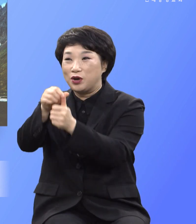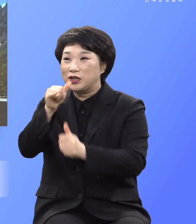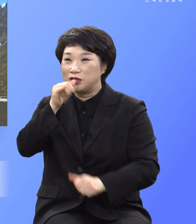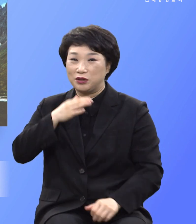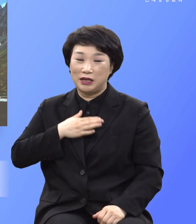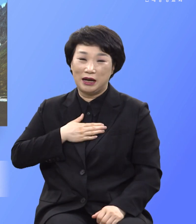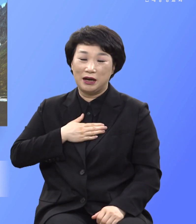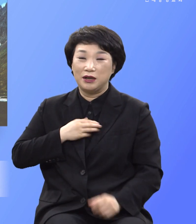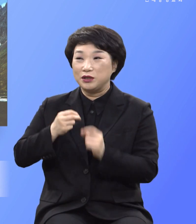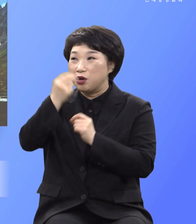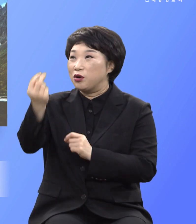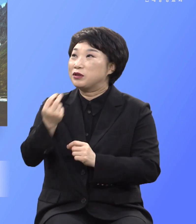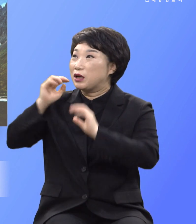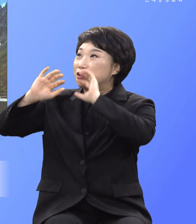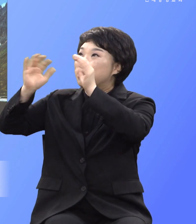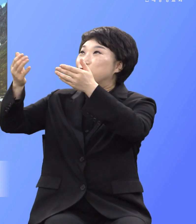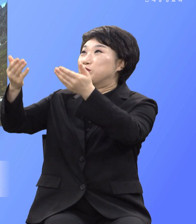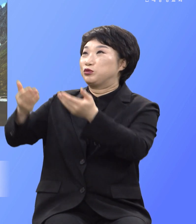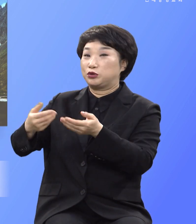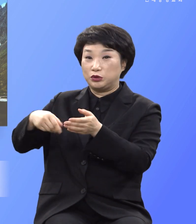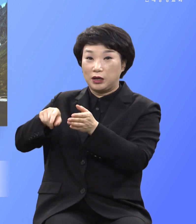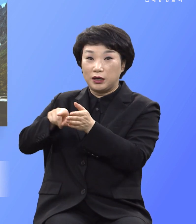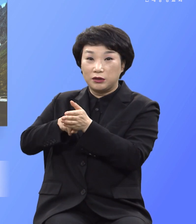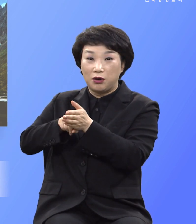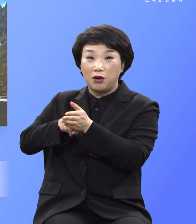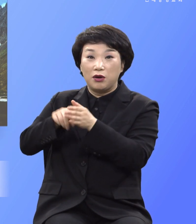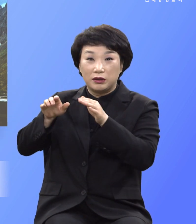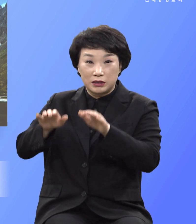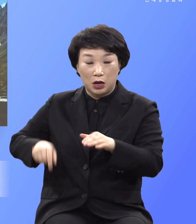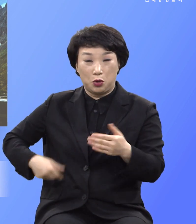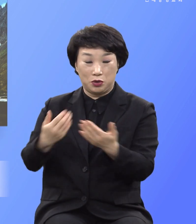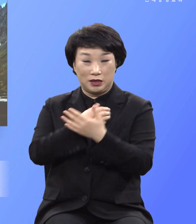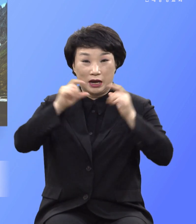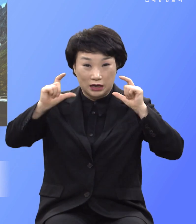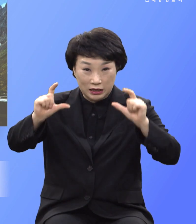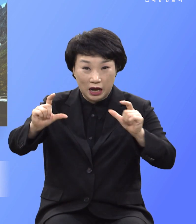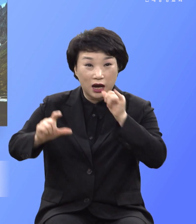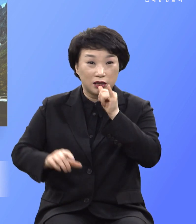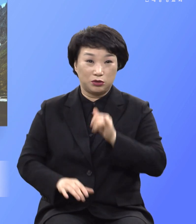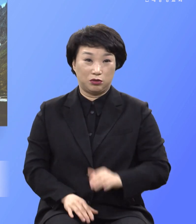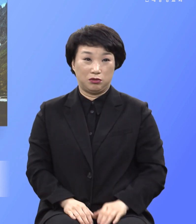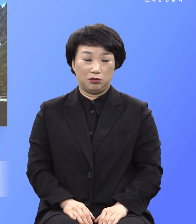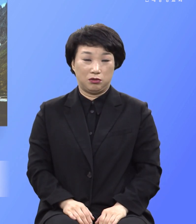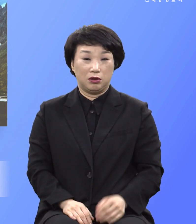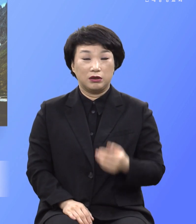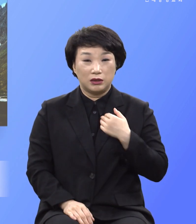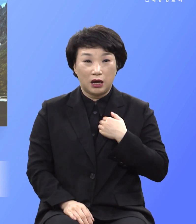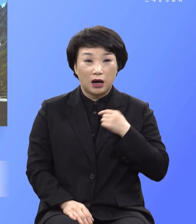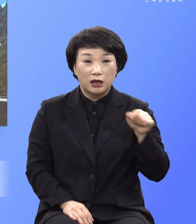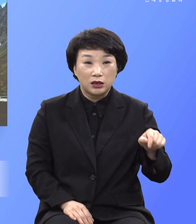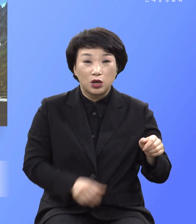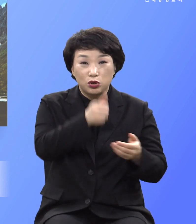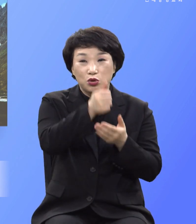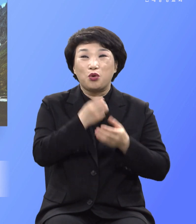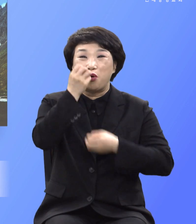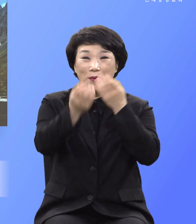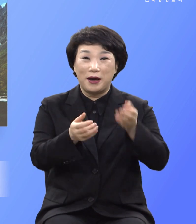영생과 천국을 주시기 위해서 회개하라는 말은 네가 죄를 내놓으면 정령